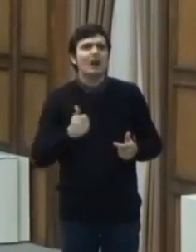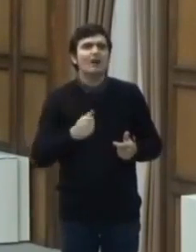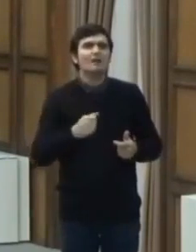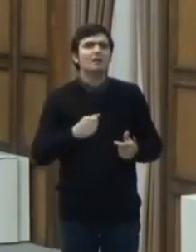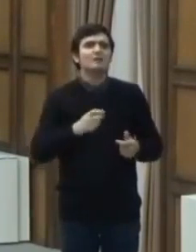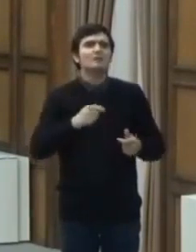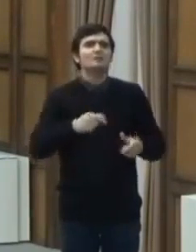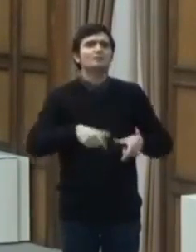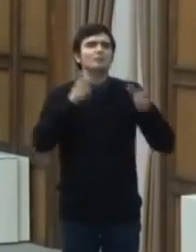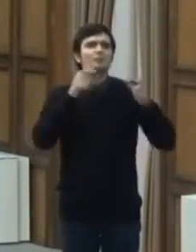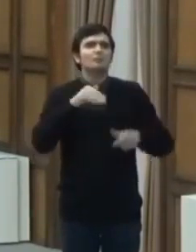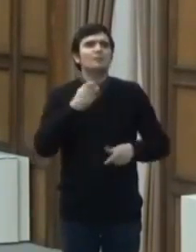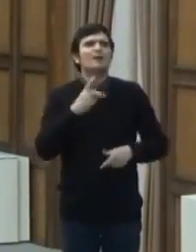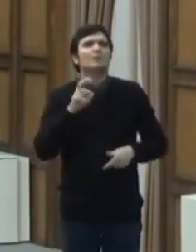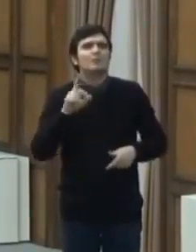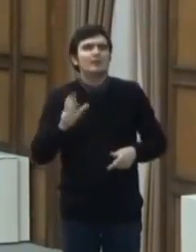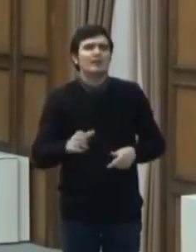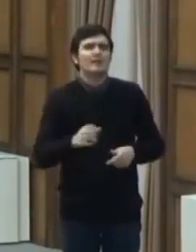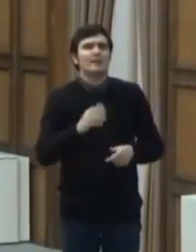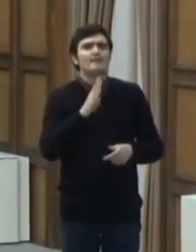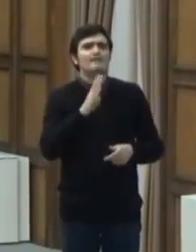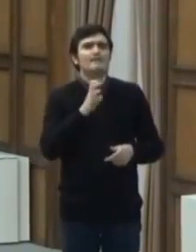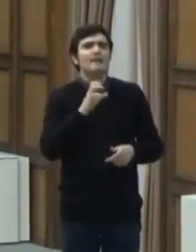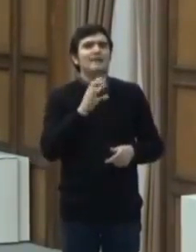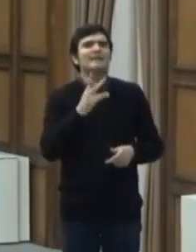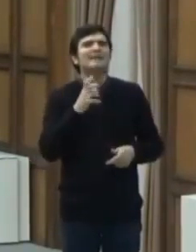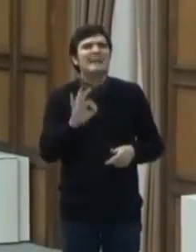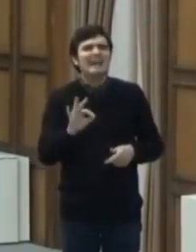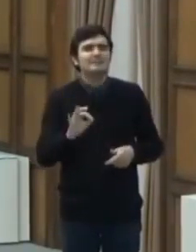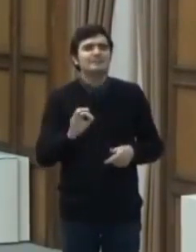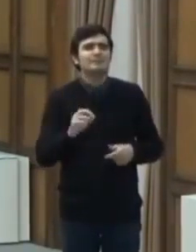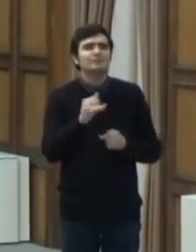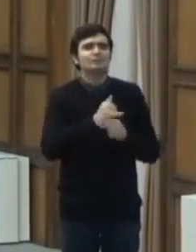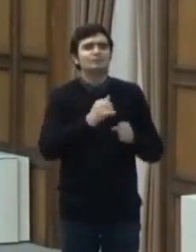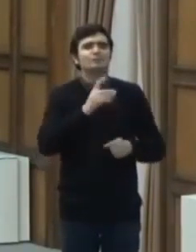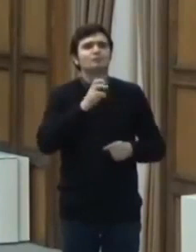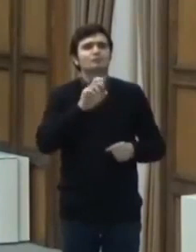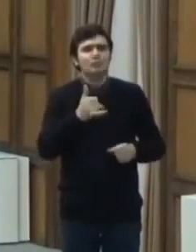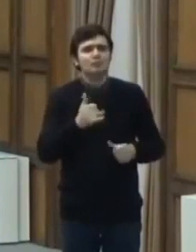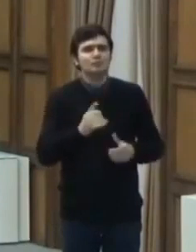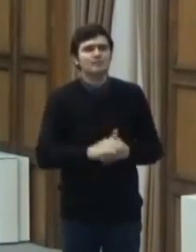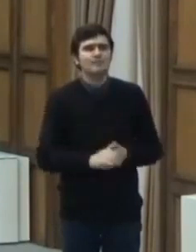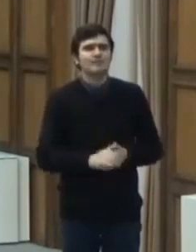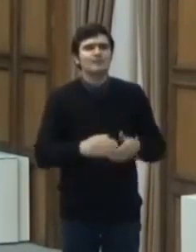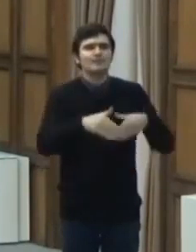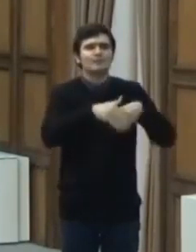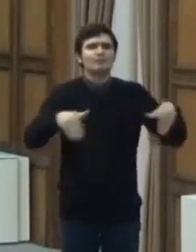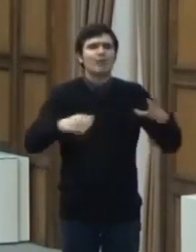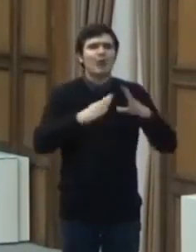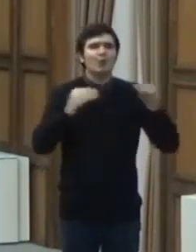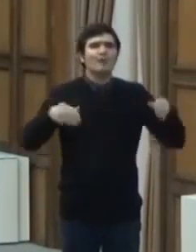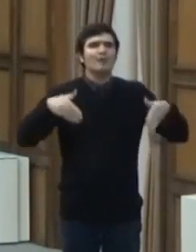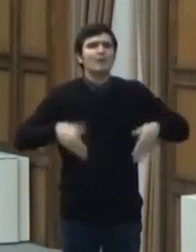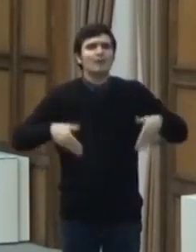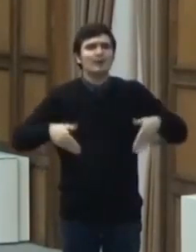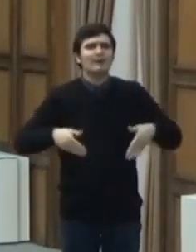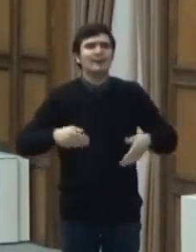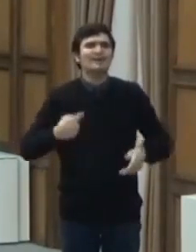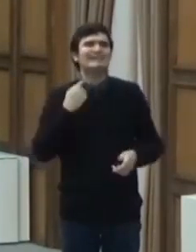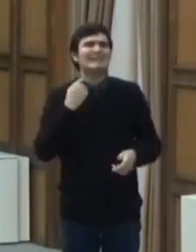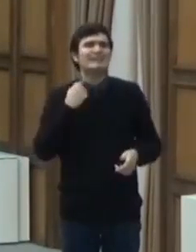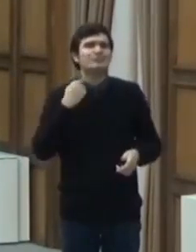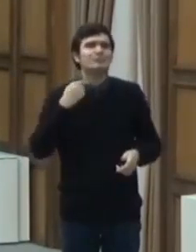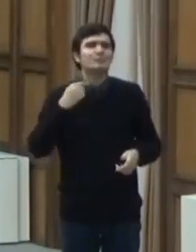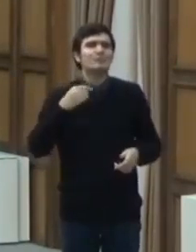județul Telorman, Bechet, județul Dolci, cu excepția traficului de marfă. La frontiera română-ucraineana, Sigetul Marmaței,